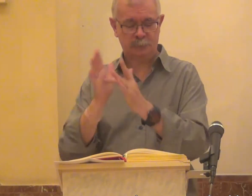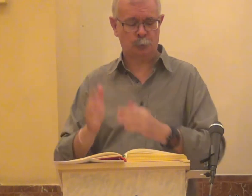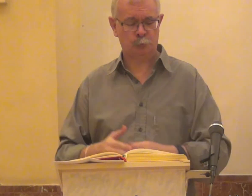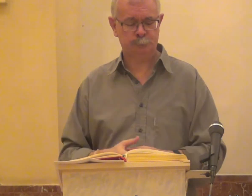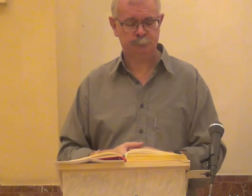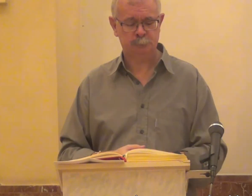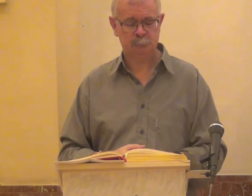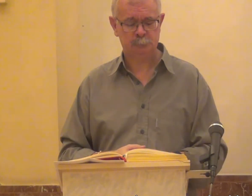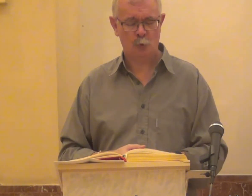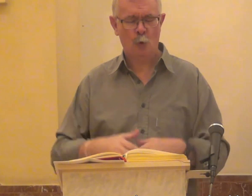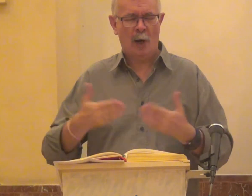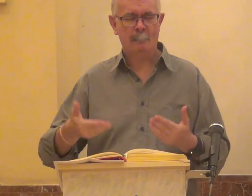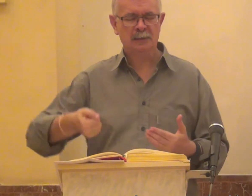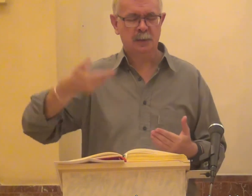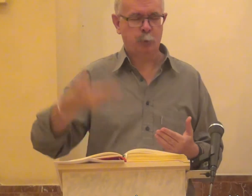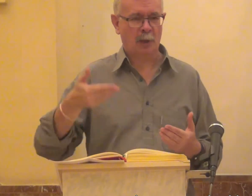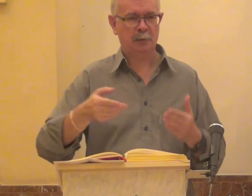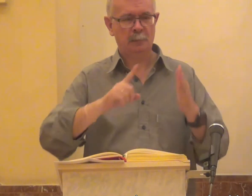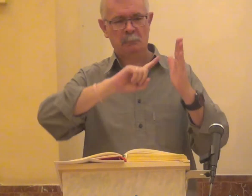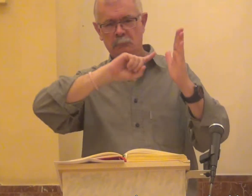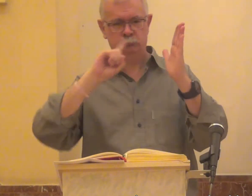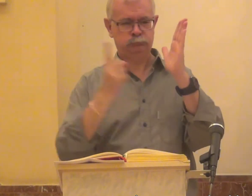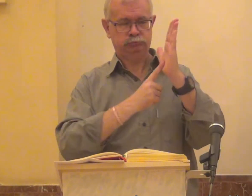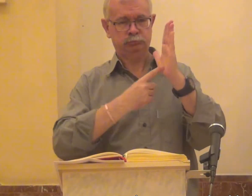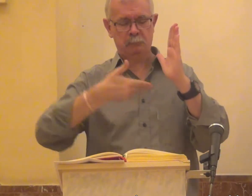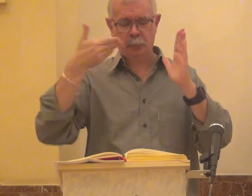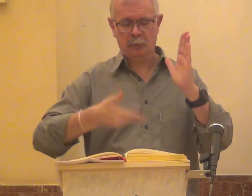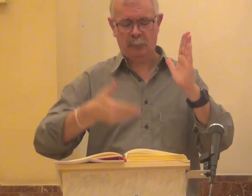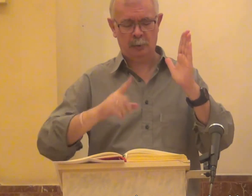Maestro ¿cuál es el mandamiento principal de la ley?